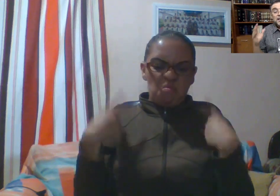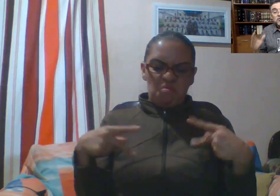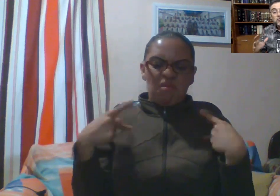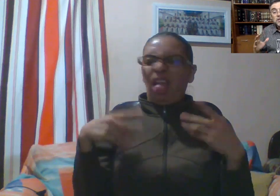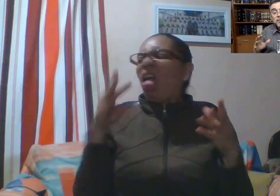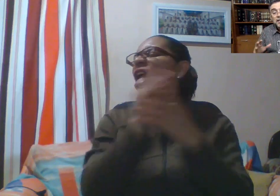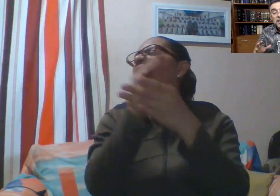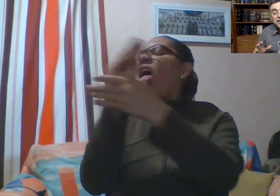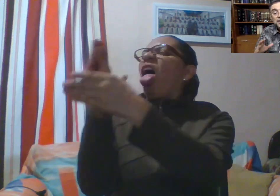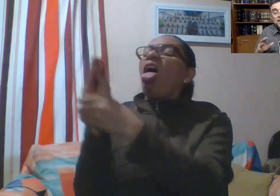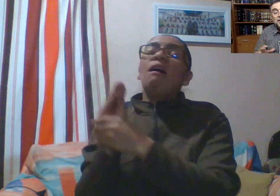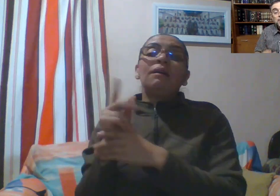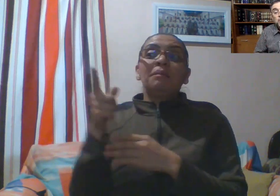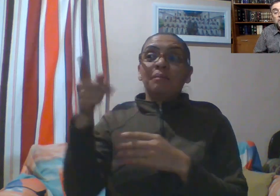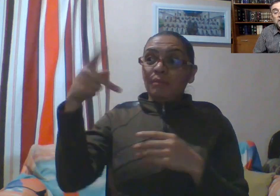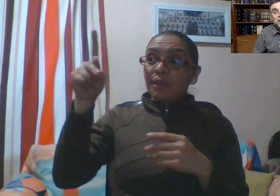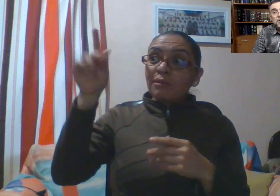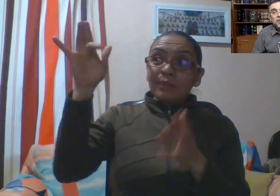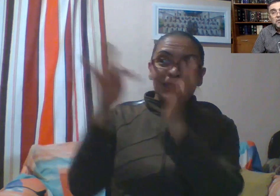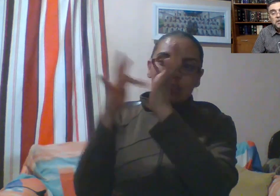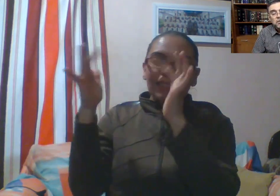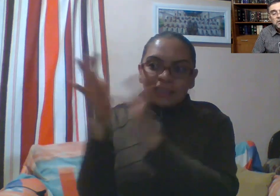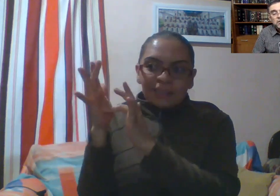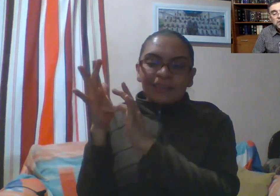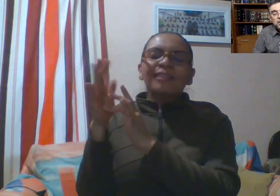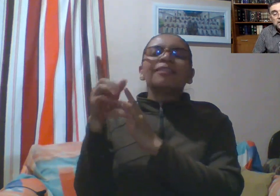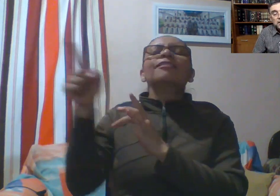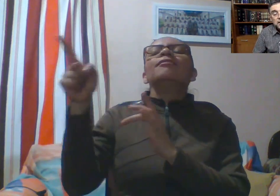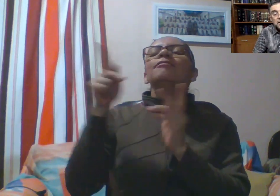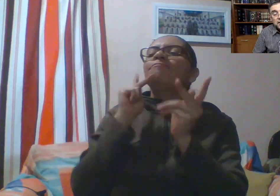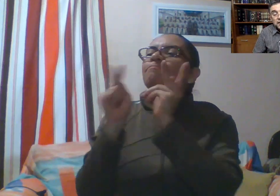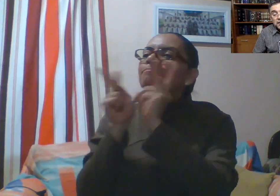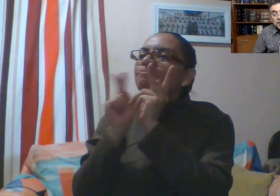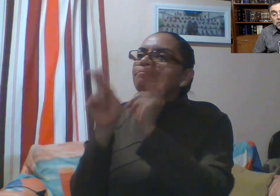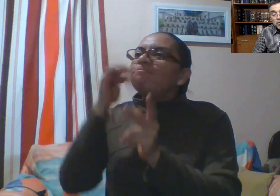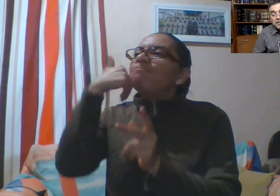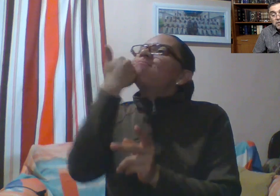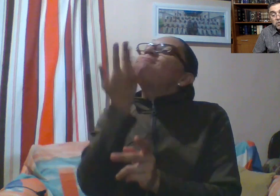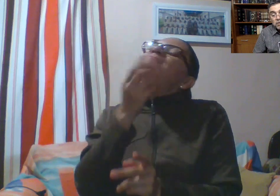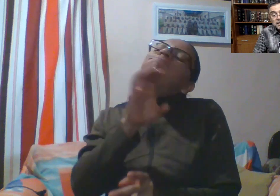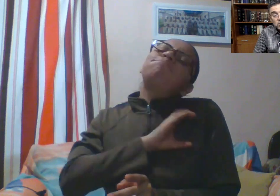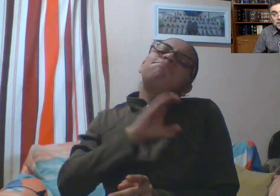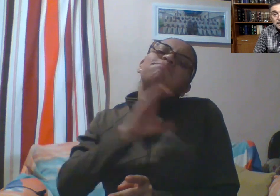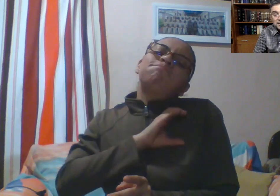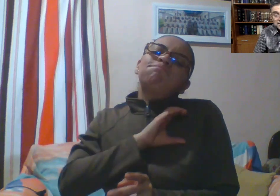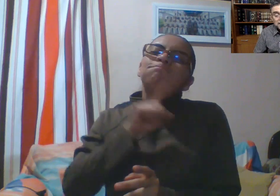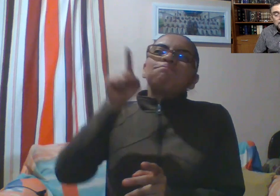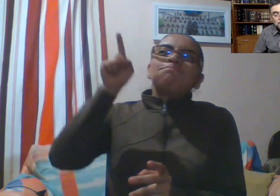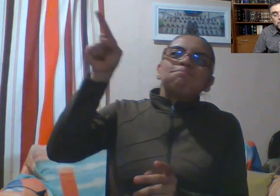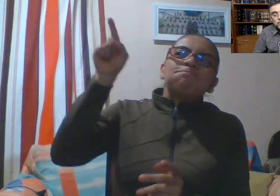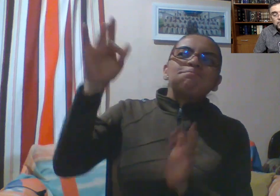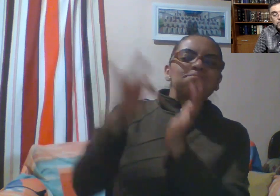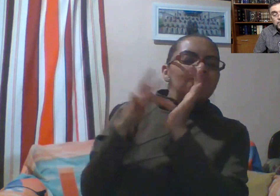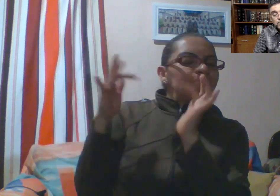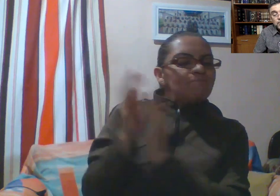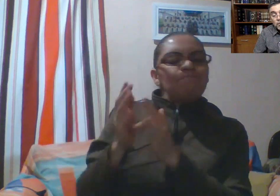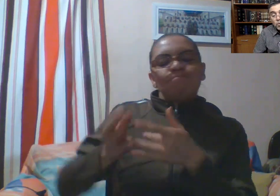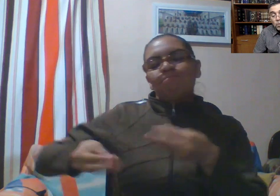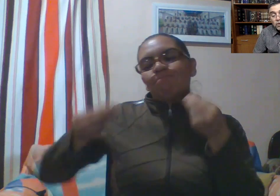Jesús te mira, se detiene por ti y habla contigo. Lucas 19, 5 al 6 dice, Cuando